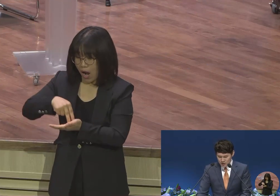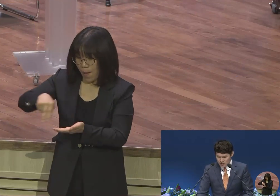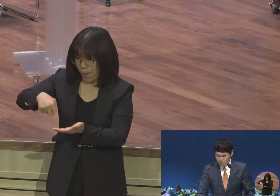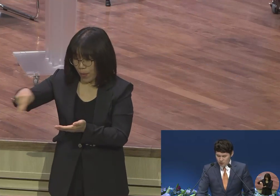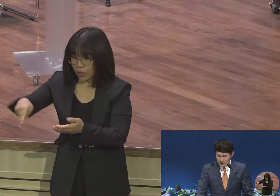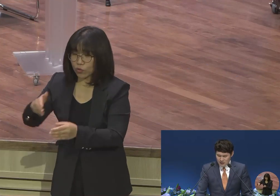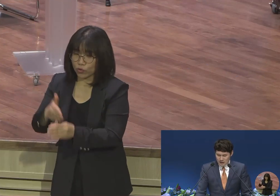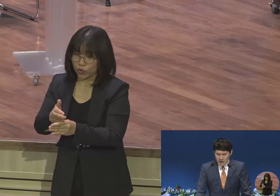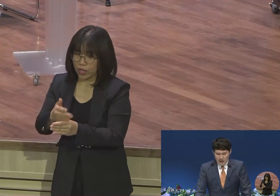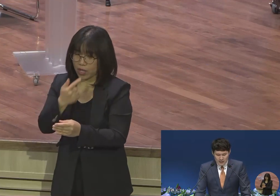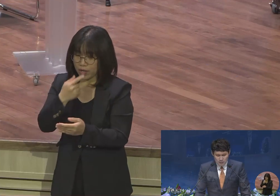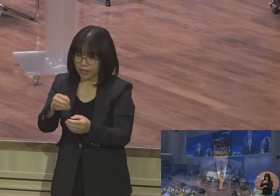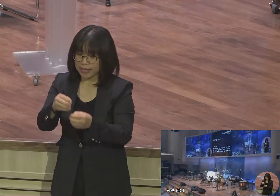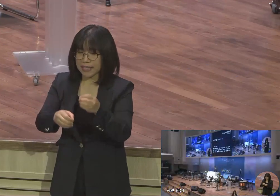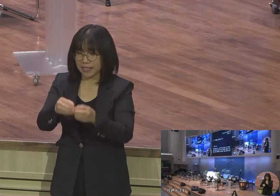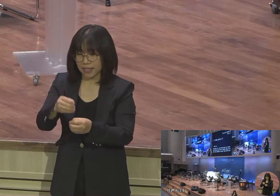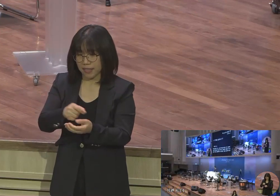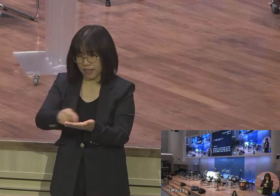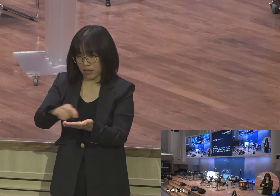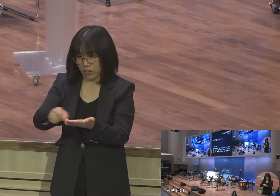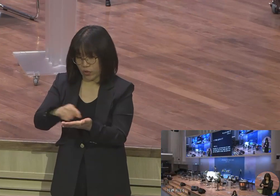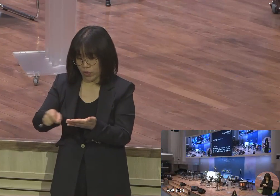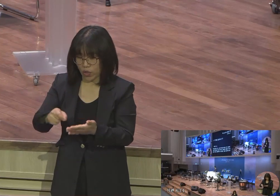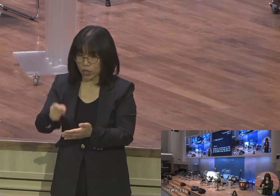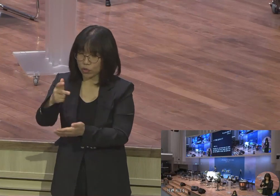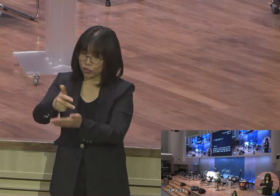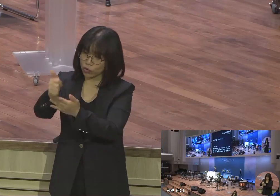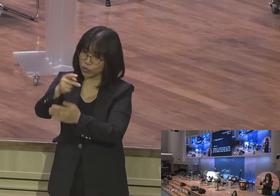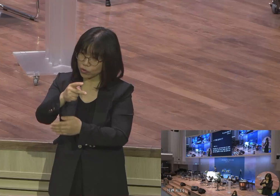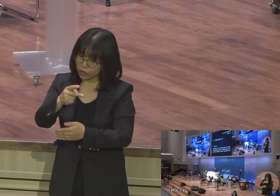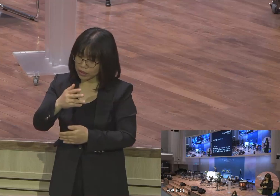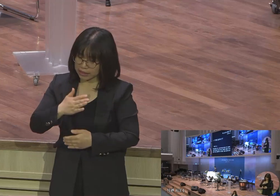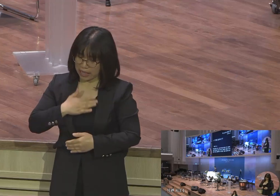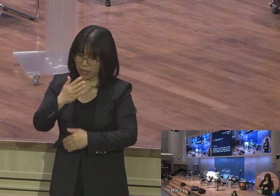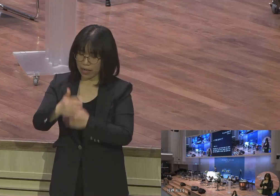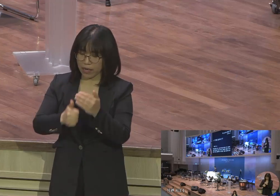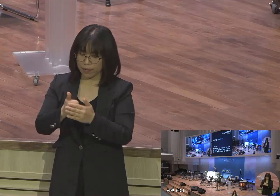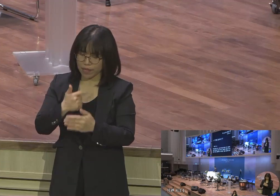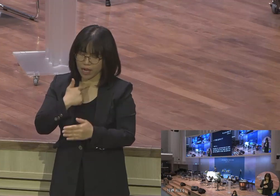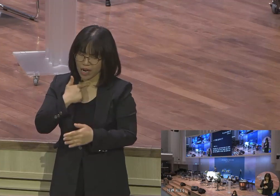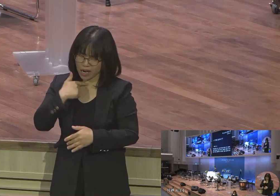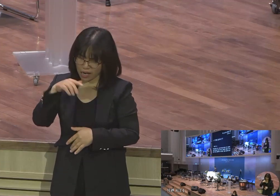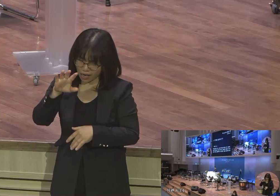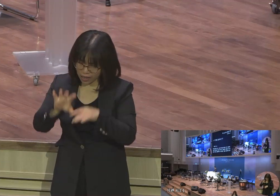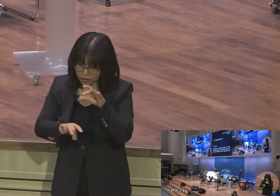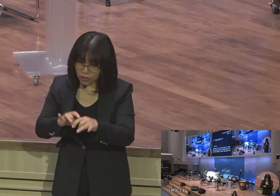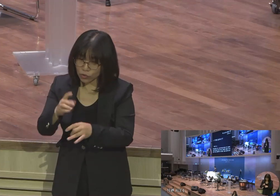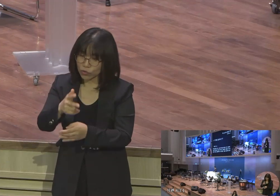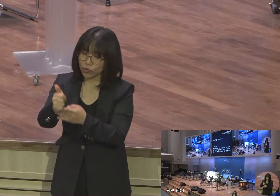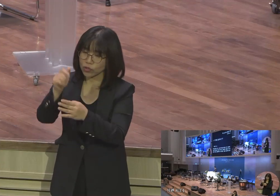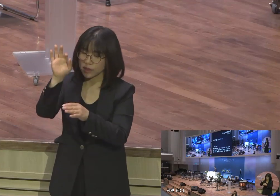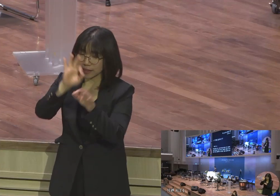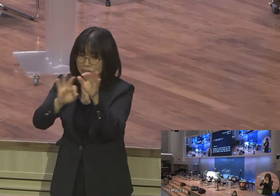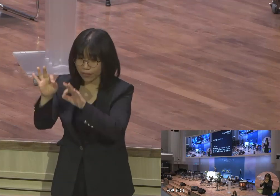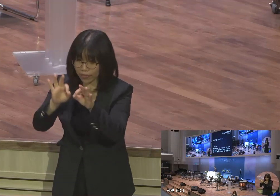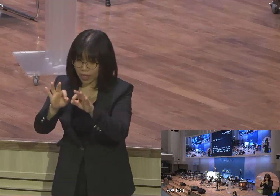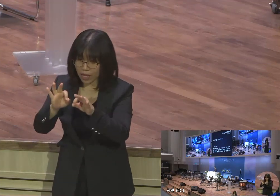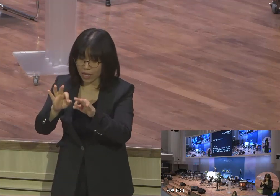1절에 보니까 하나님이여 주는 나의 하나님이시라 내가 간절히 주를 찾되 물이 없어 마르고 황폐한 땅에서 내 영혼이 주를